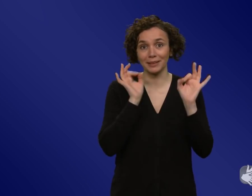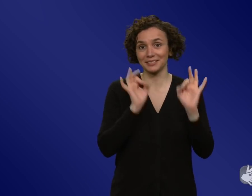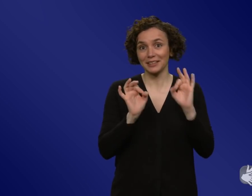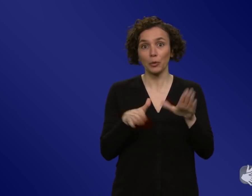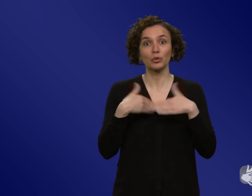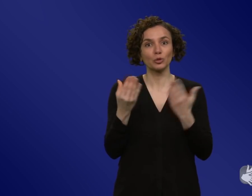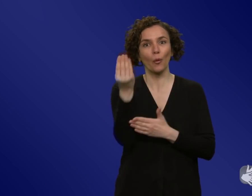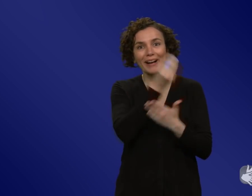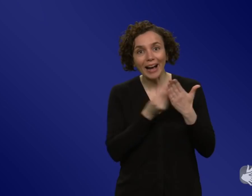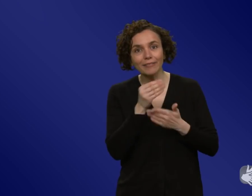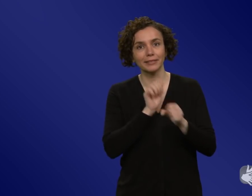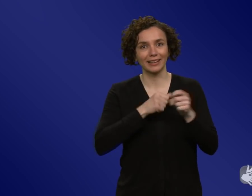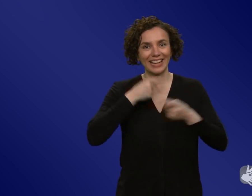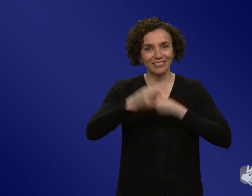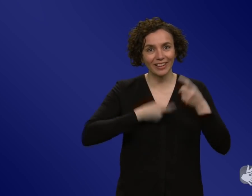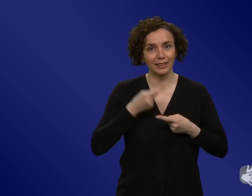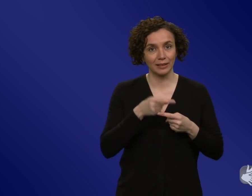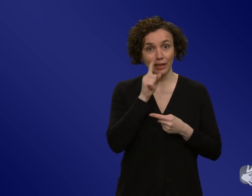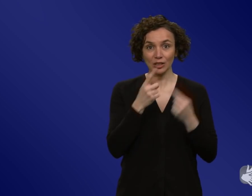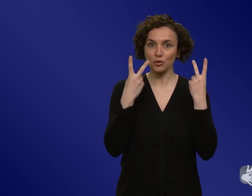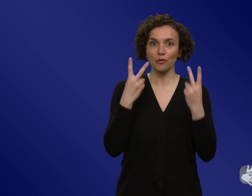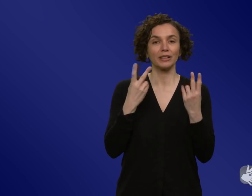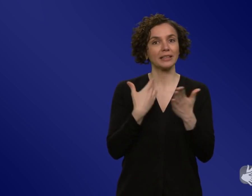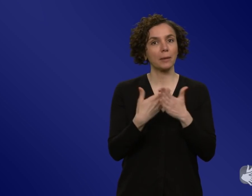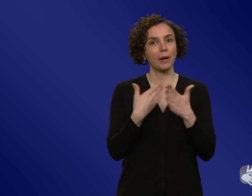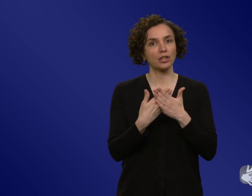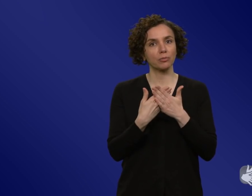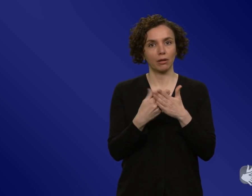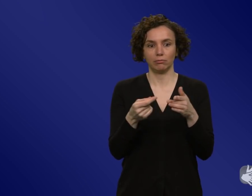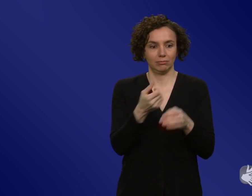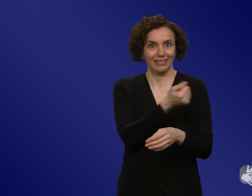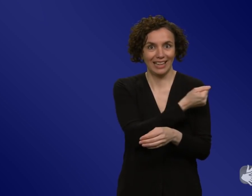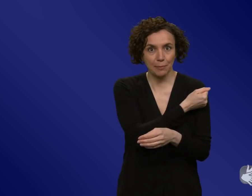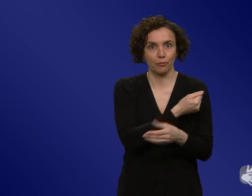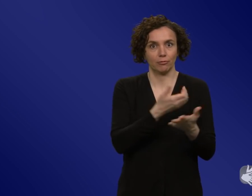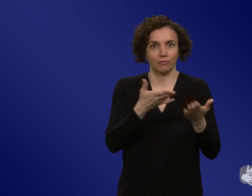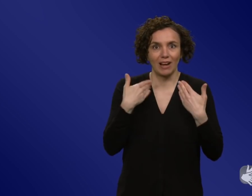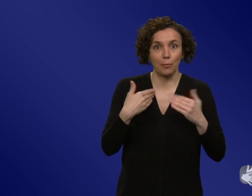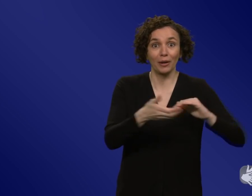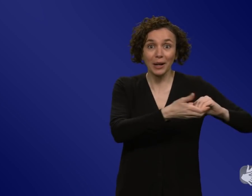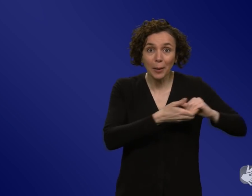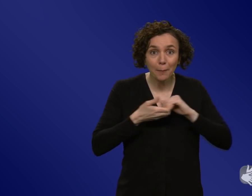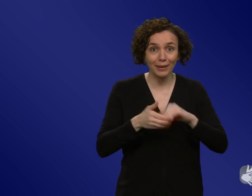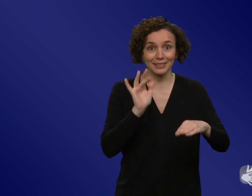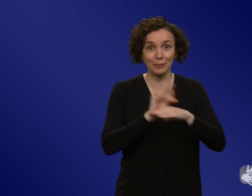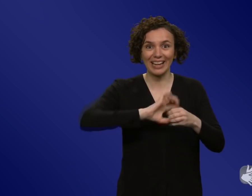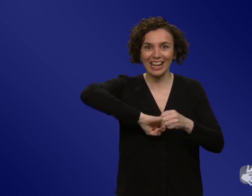dann in die, zusammen gegen Corona oder so, hat leider nur so sporadisch geklappt. Jetzt gehört ja aber auch Transparenz und